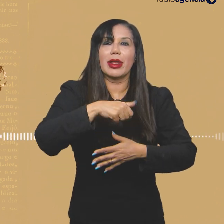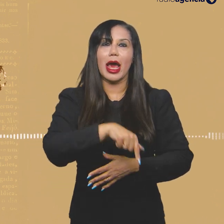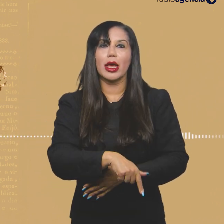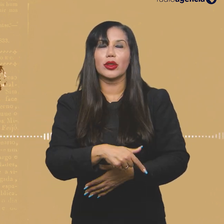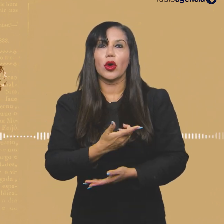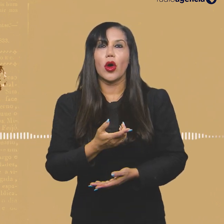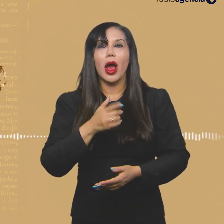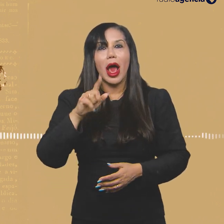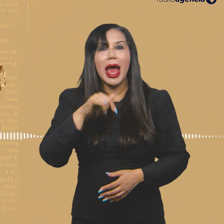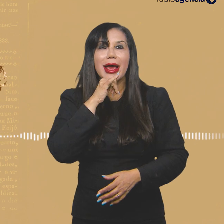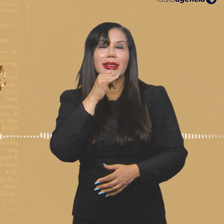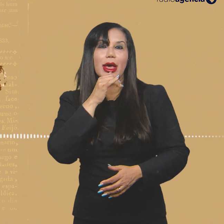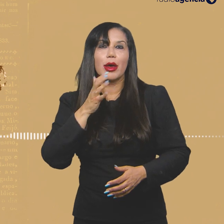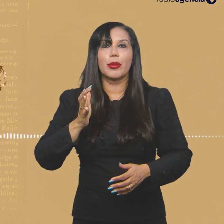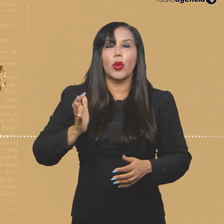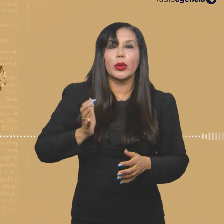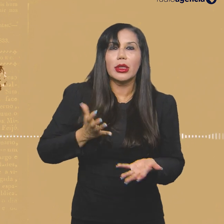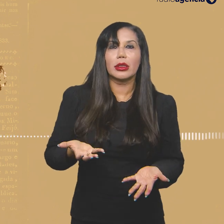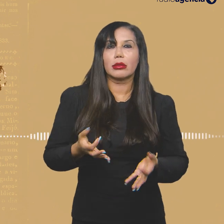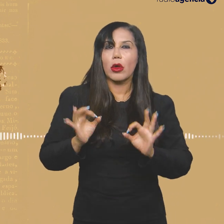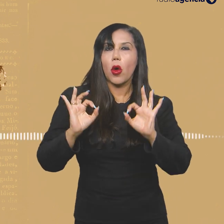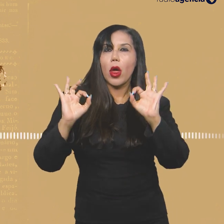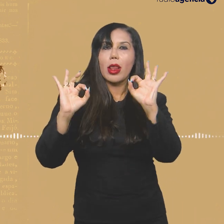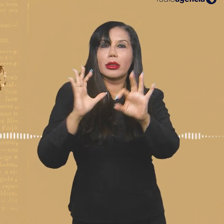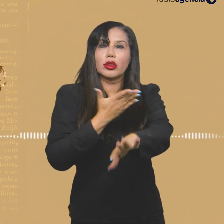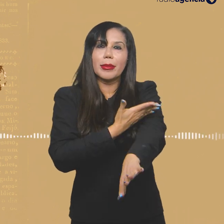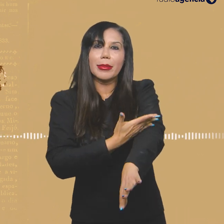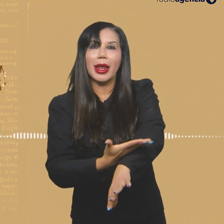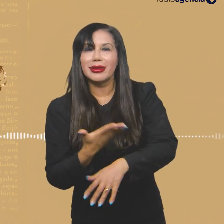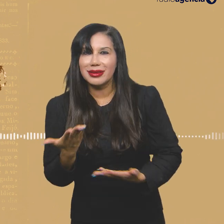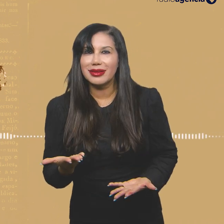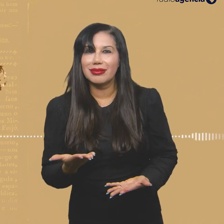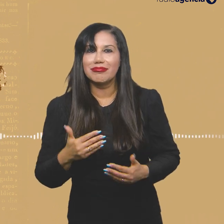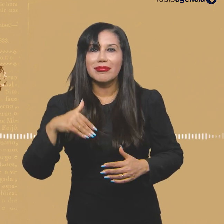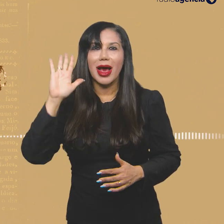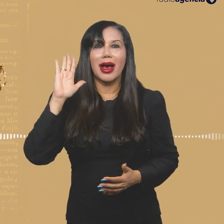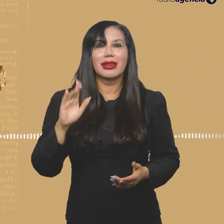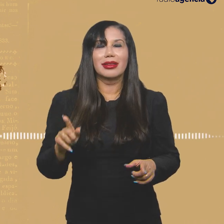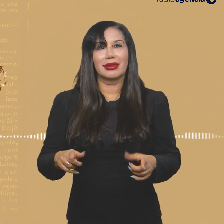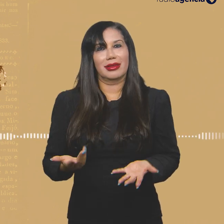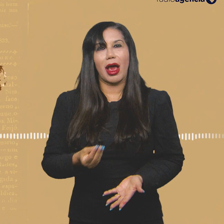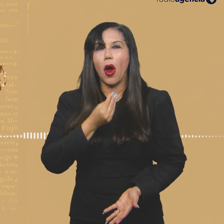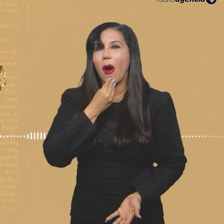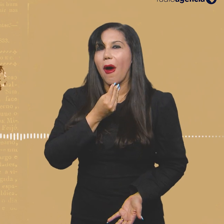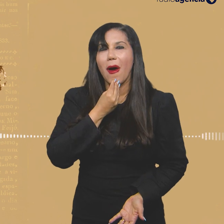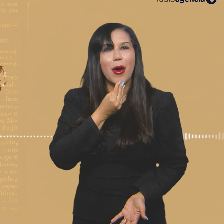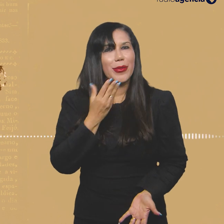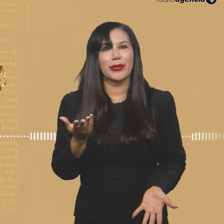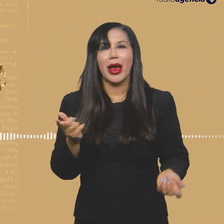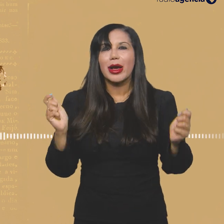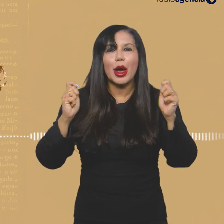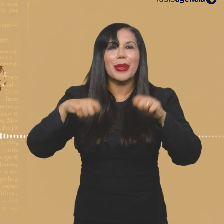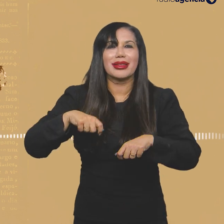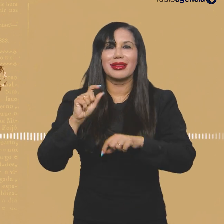diálogo com uma classe média e com uma elite branca não são segmentados? São segmentados sempre